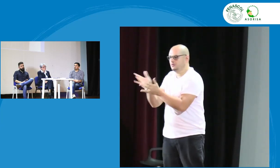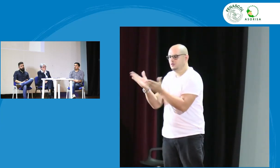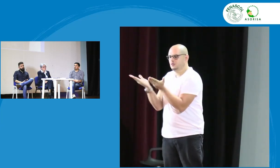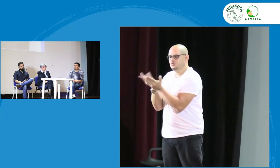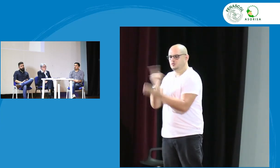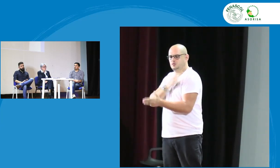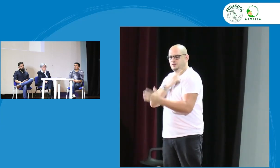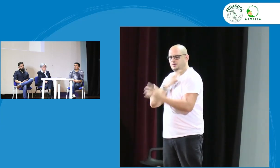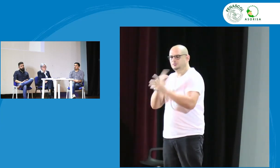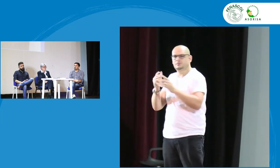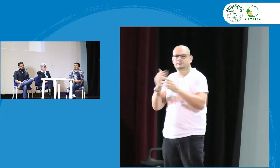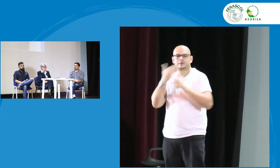y también